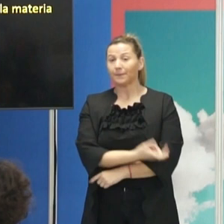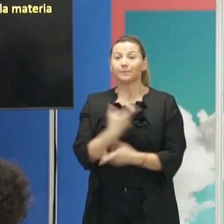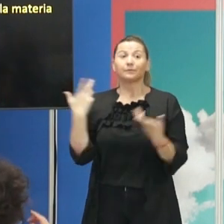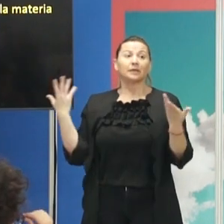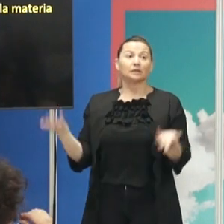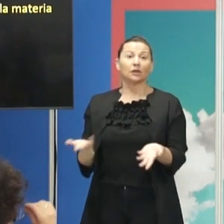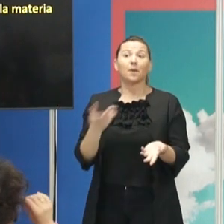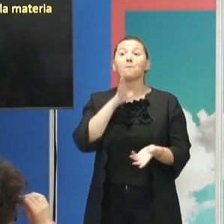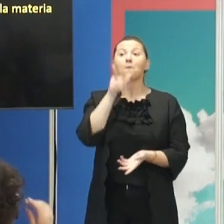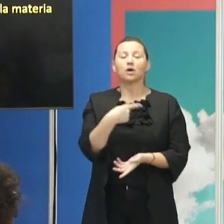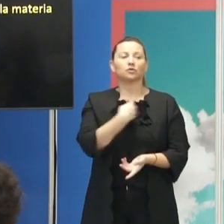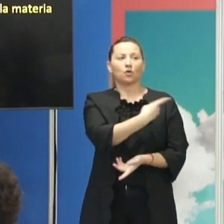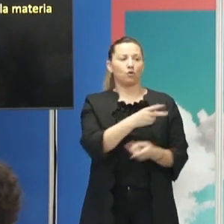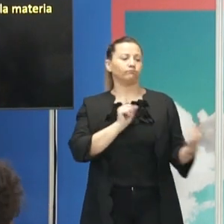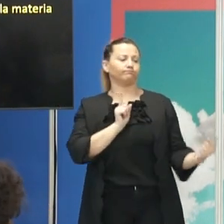como nos conocimos.